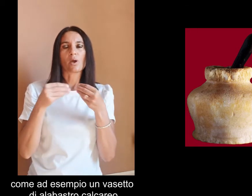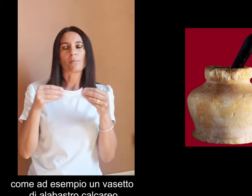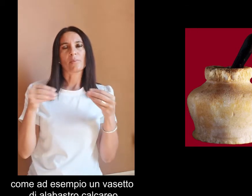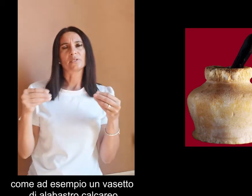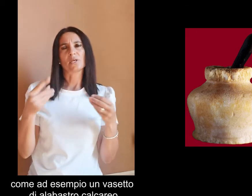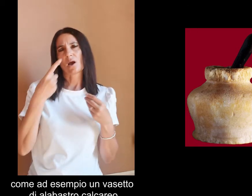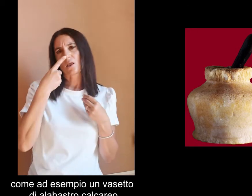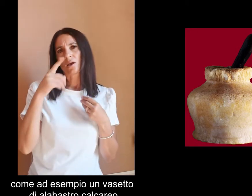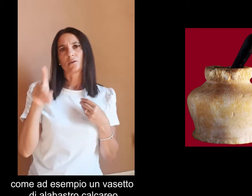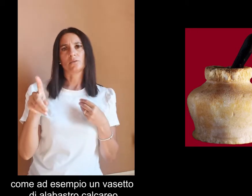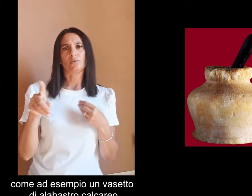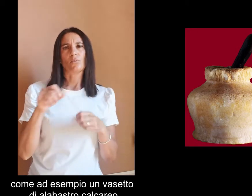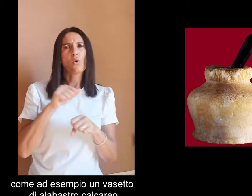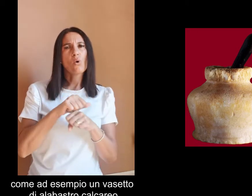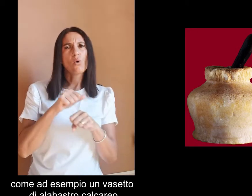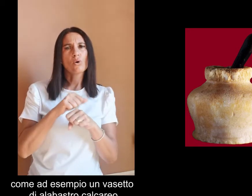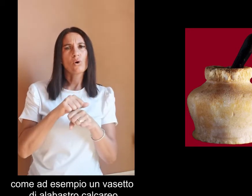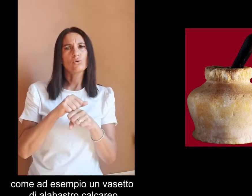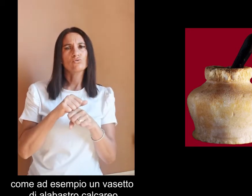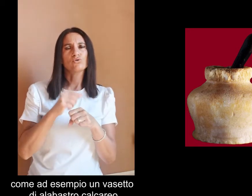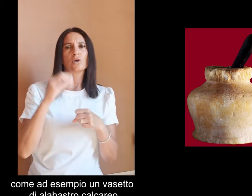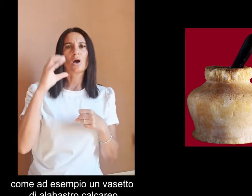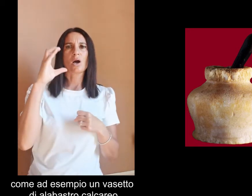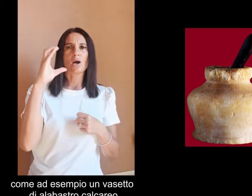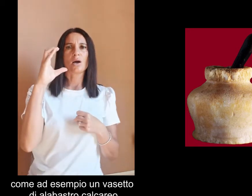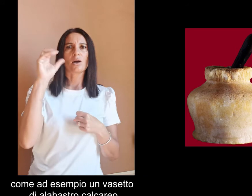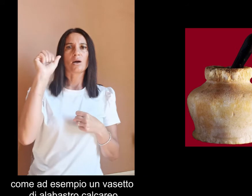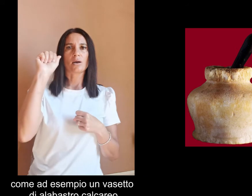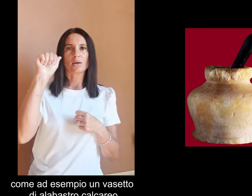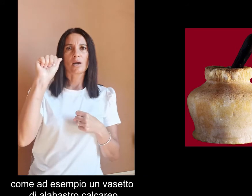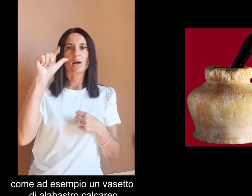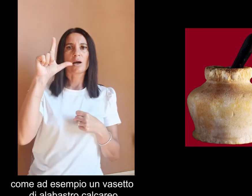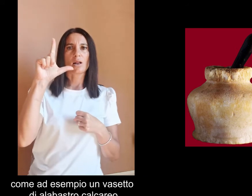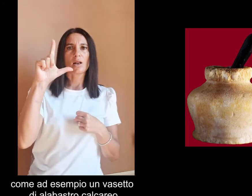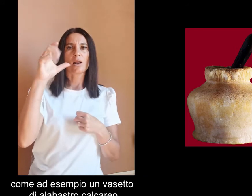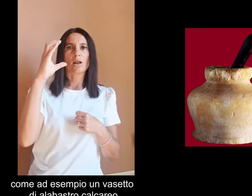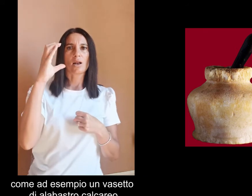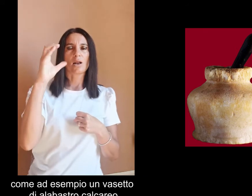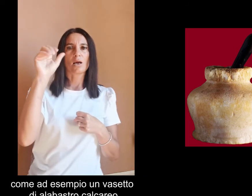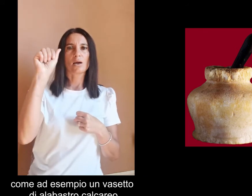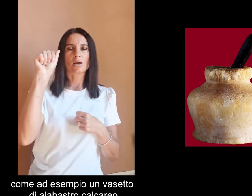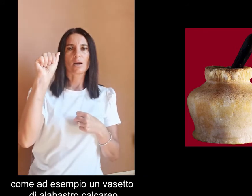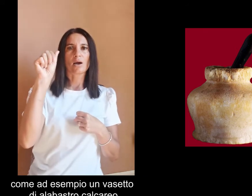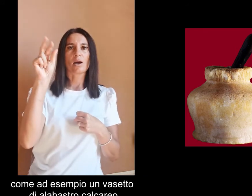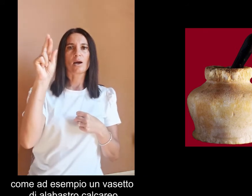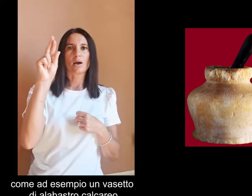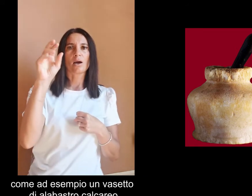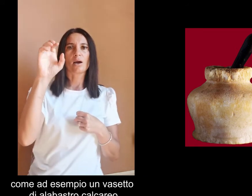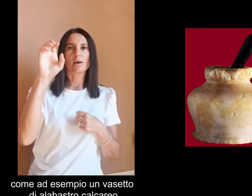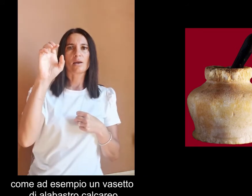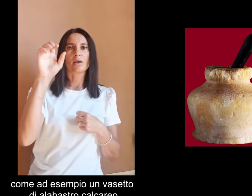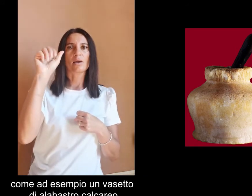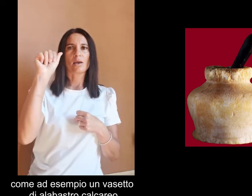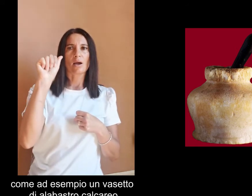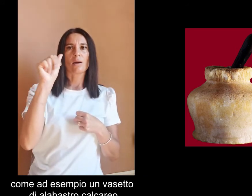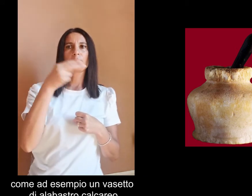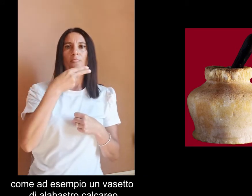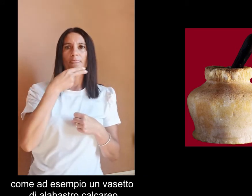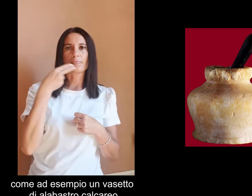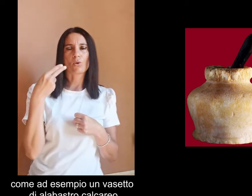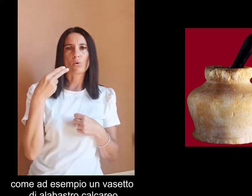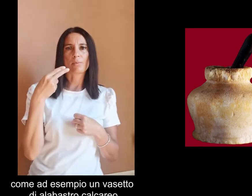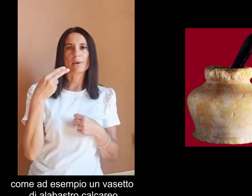esempio un vasetto di alabastro